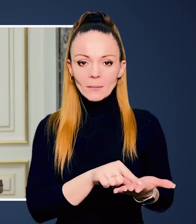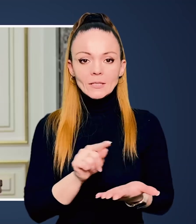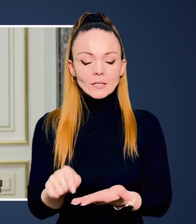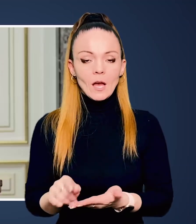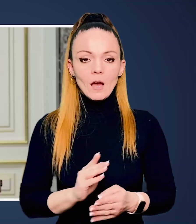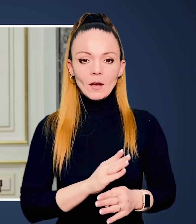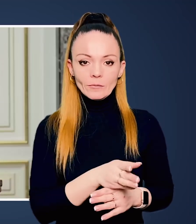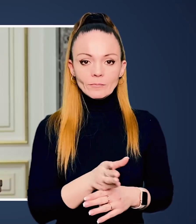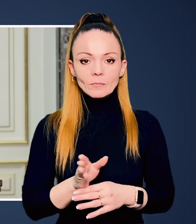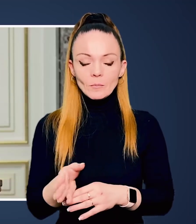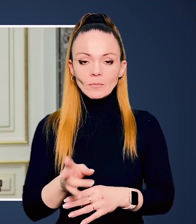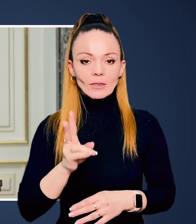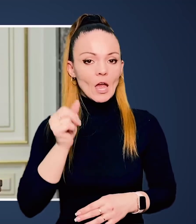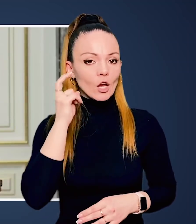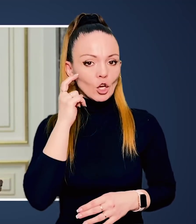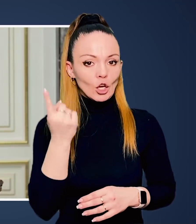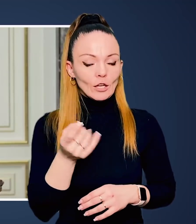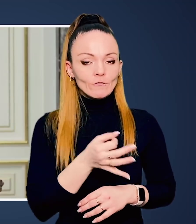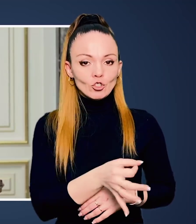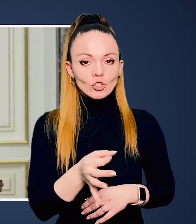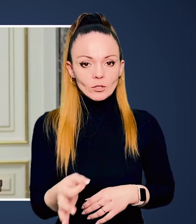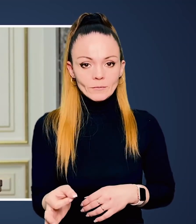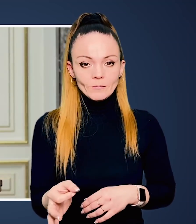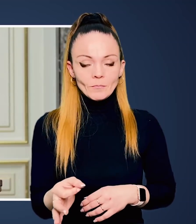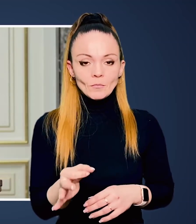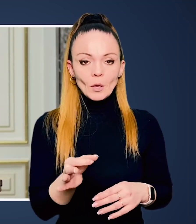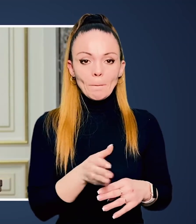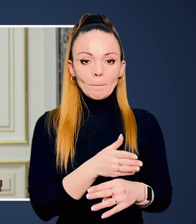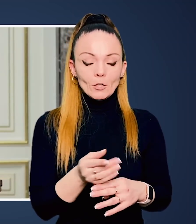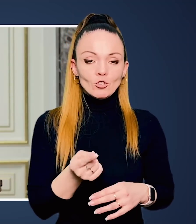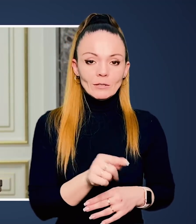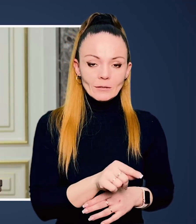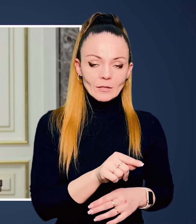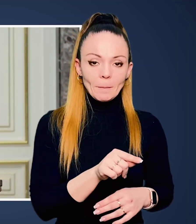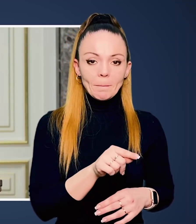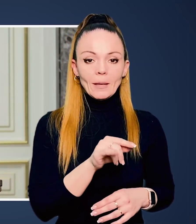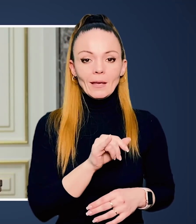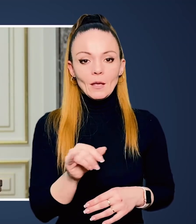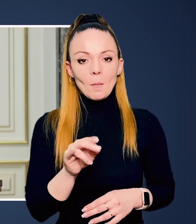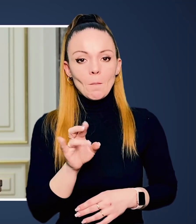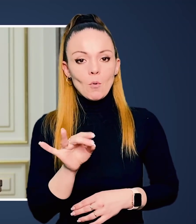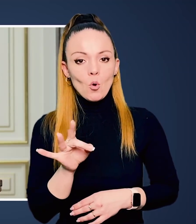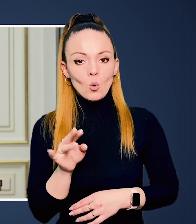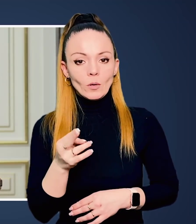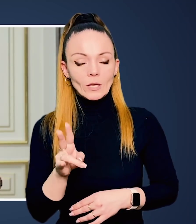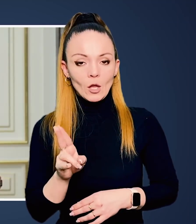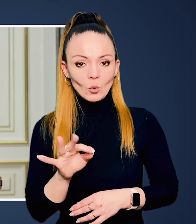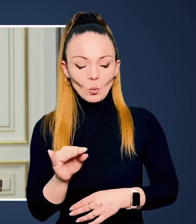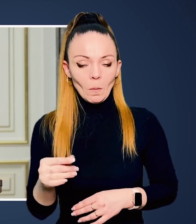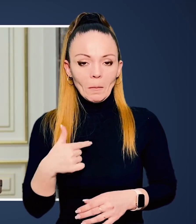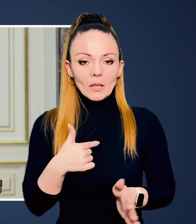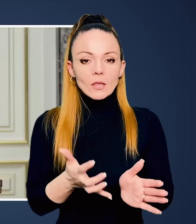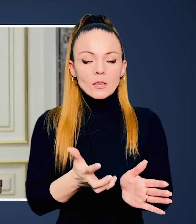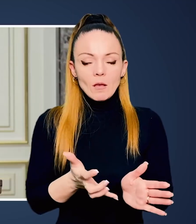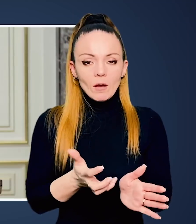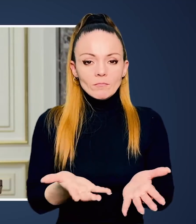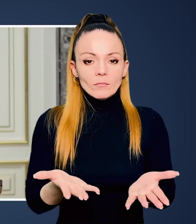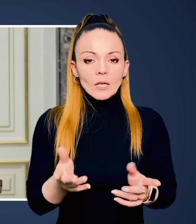були в двох місцях на Київщині між тим і Бородянкою.